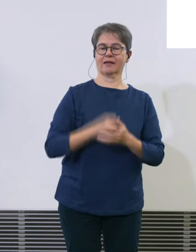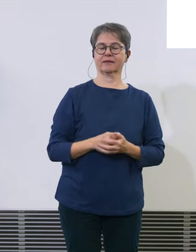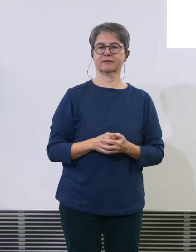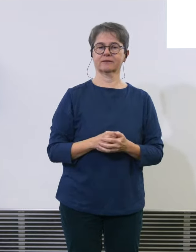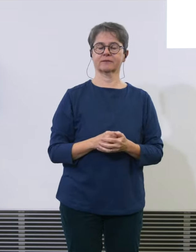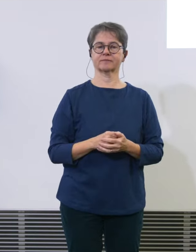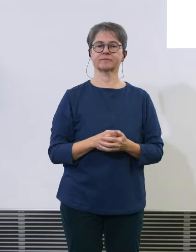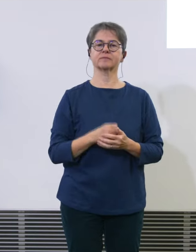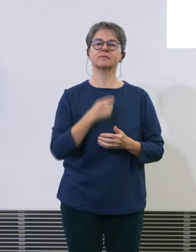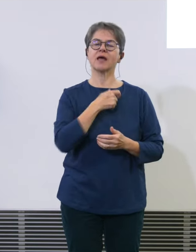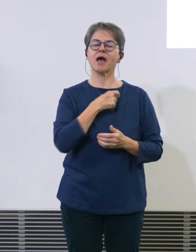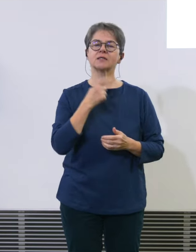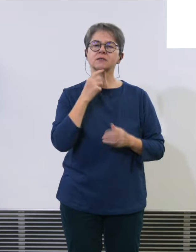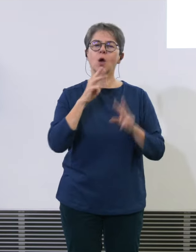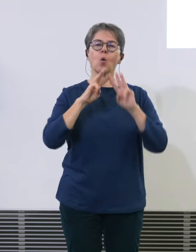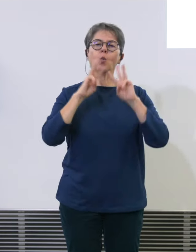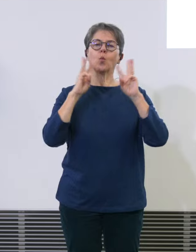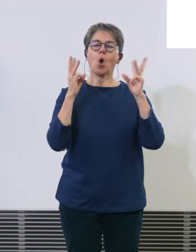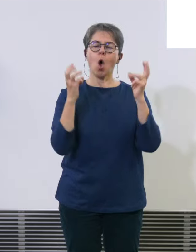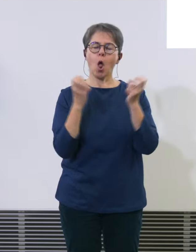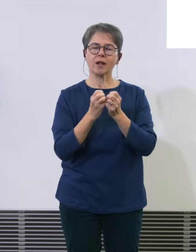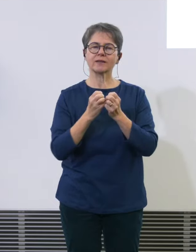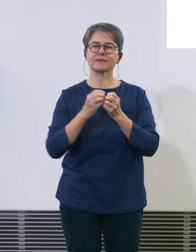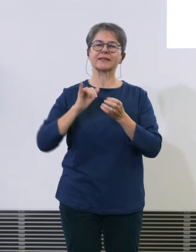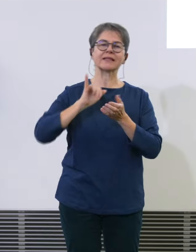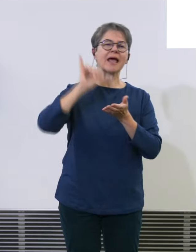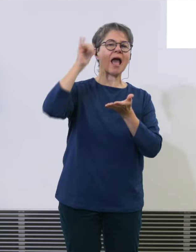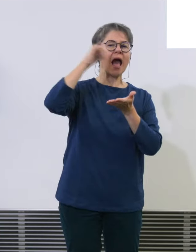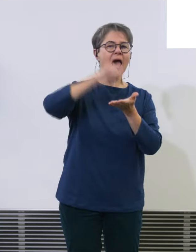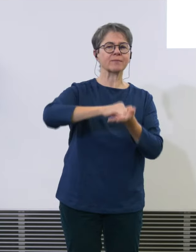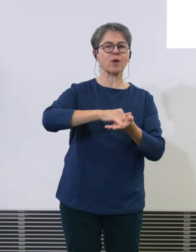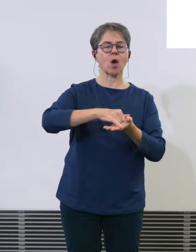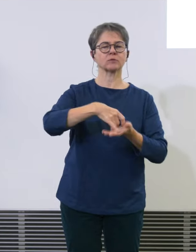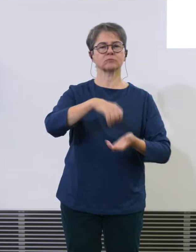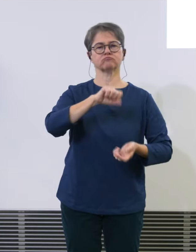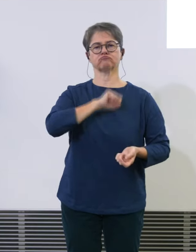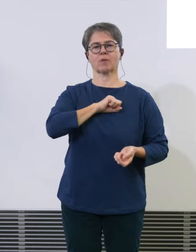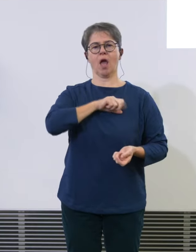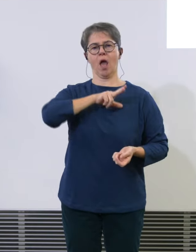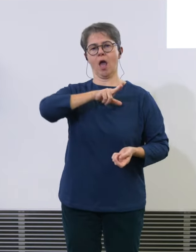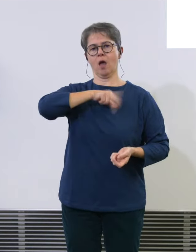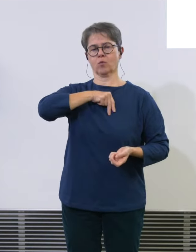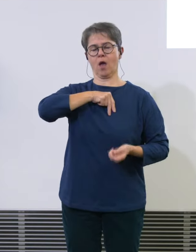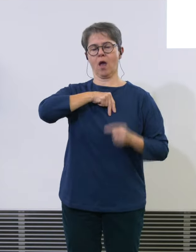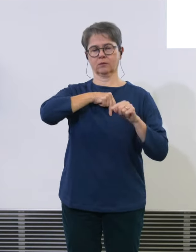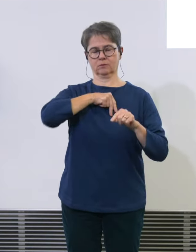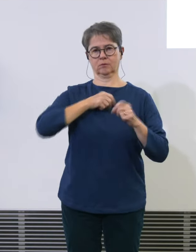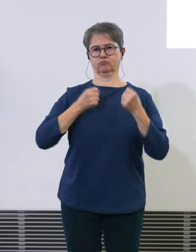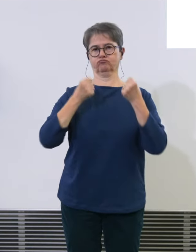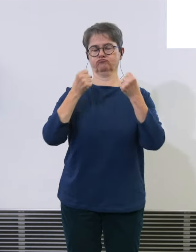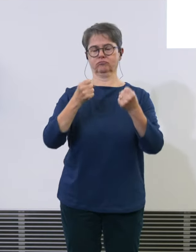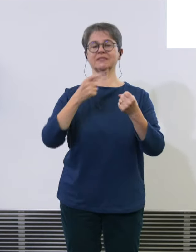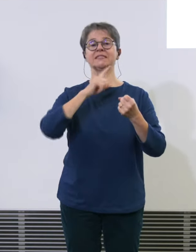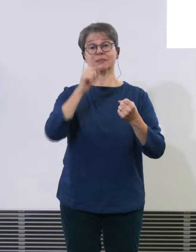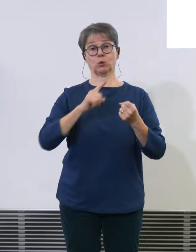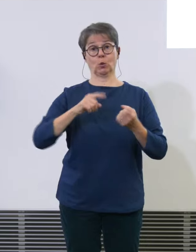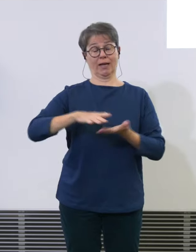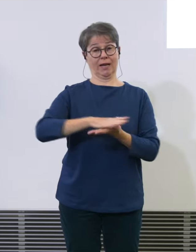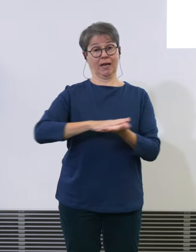Airport Awards vom Beratungsunternehmen Skytrucks hat sich der Flughafen Zürich weltweit auf den